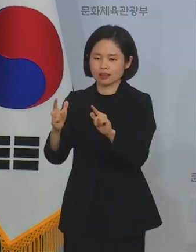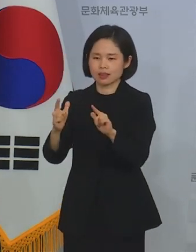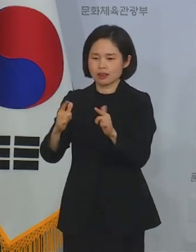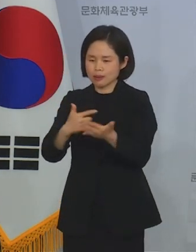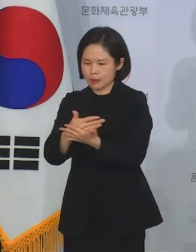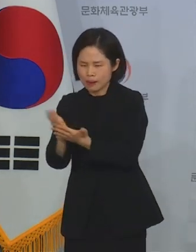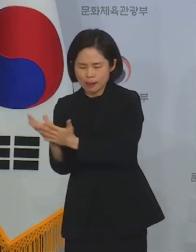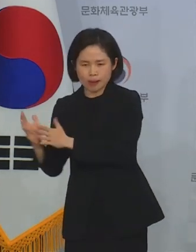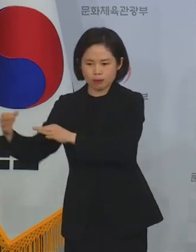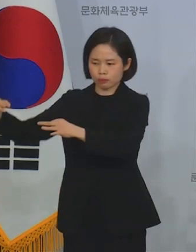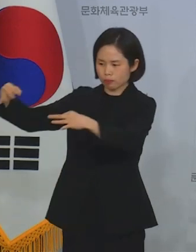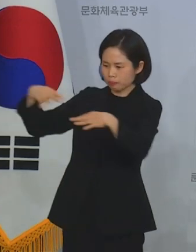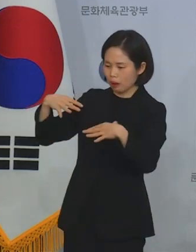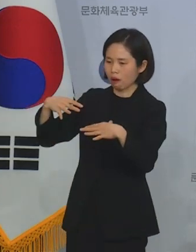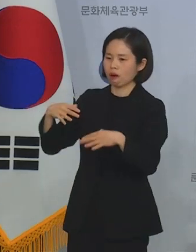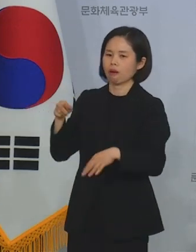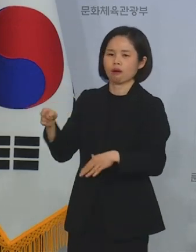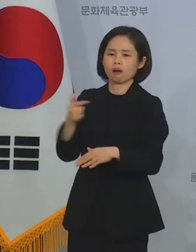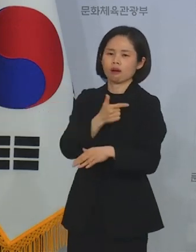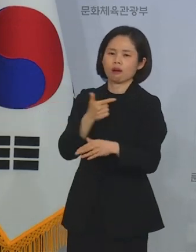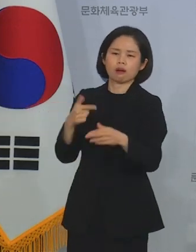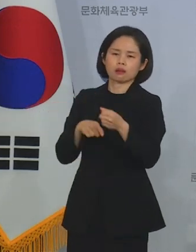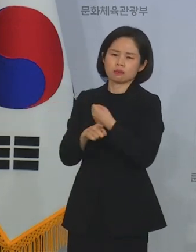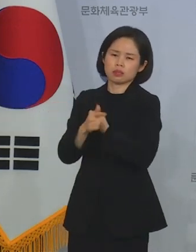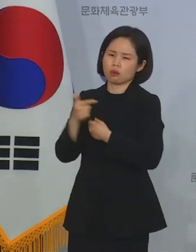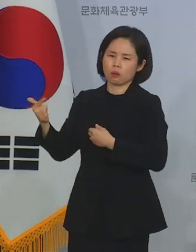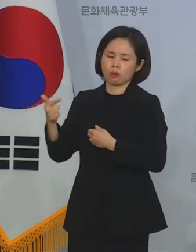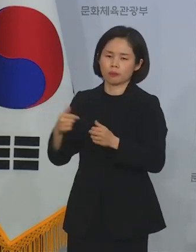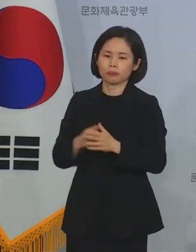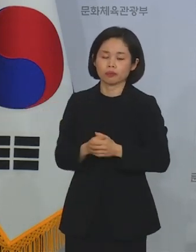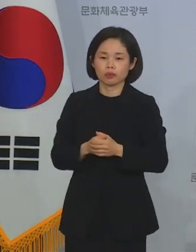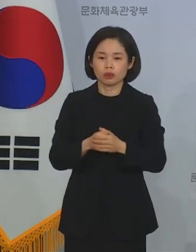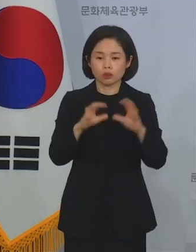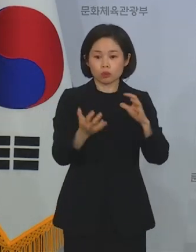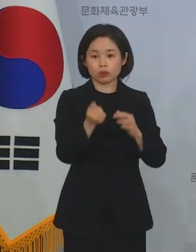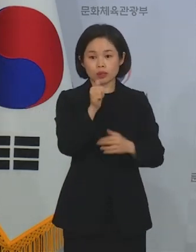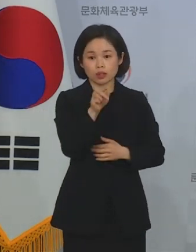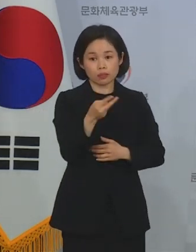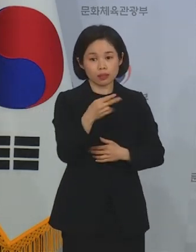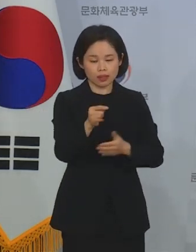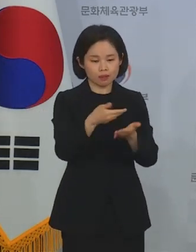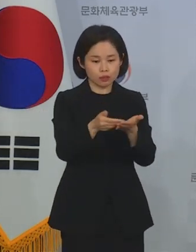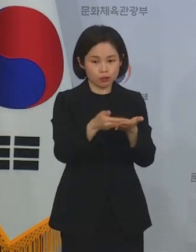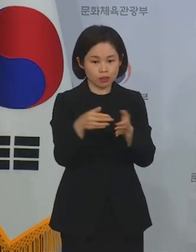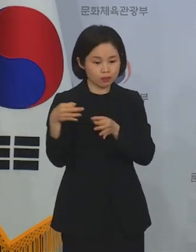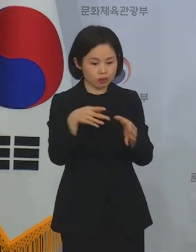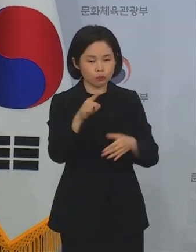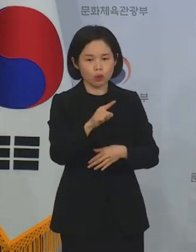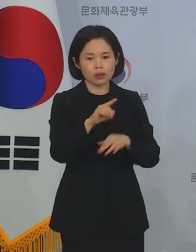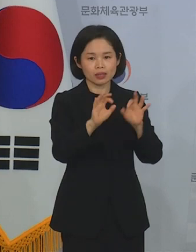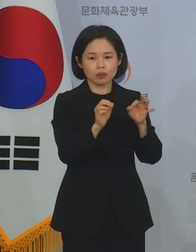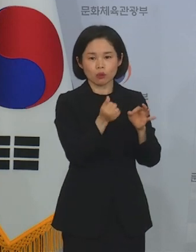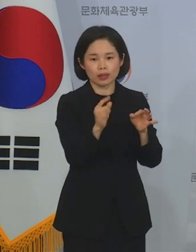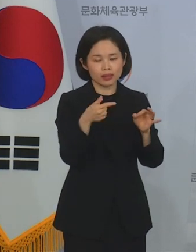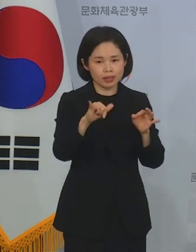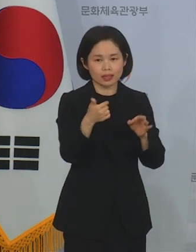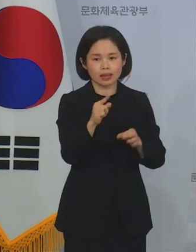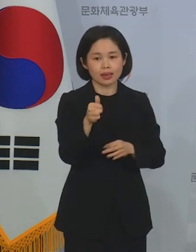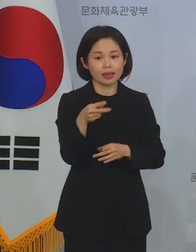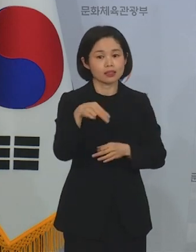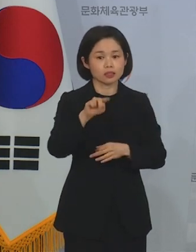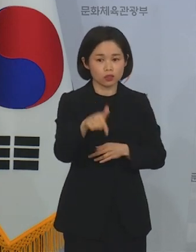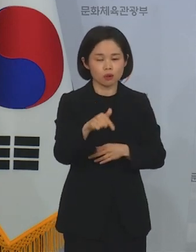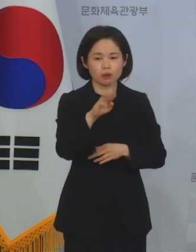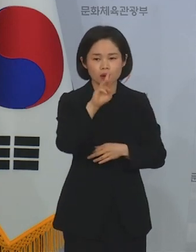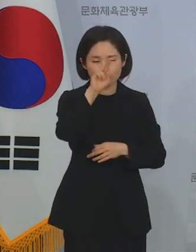그 의미가 매우 크다고 하겠습니다. 국립현대미술관 기증품은 김환기 나혜석 박수근 등